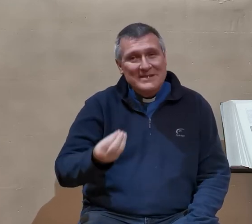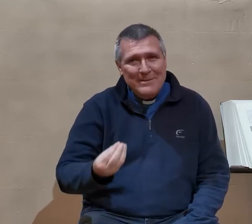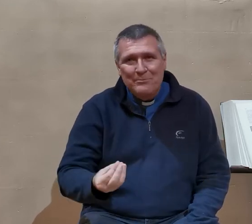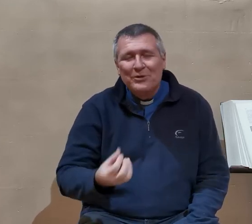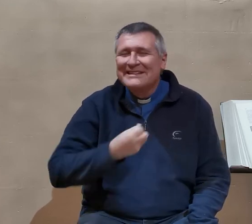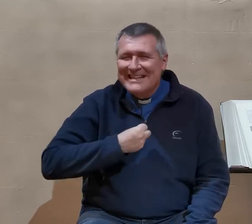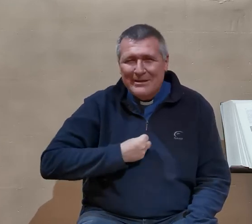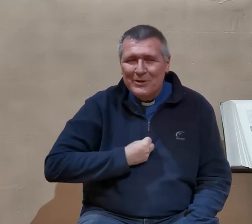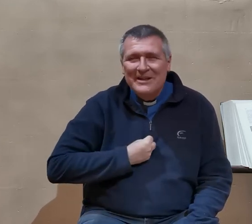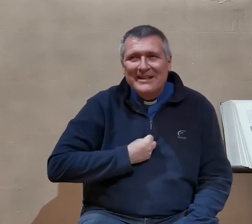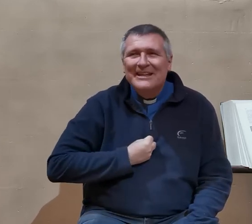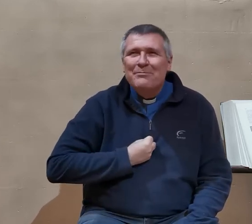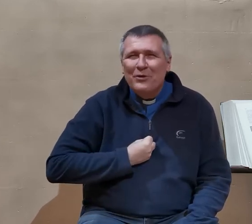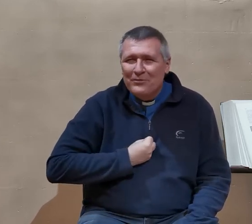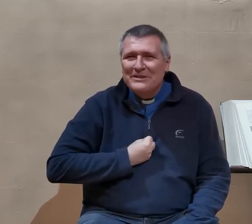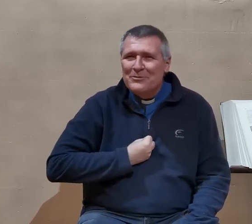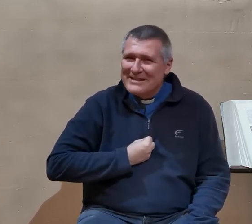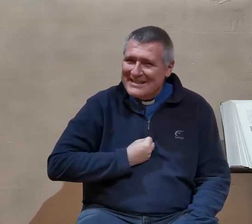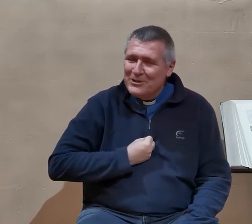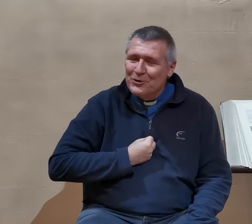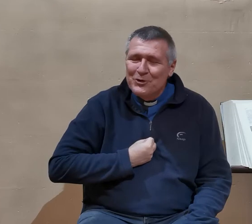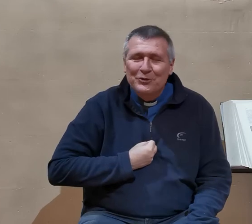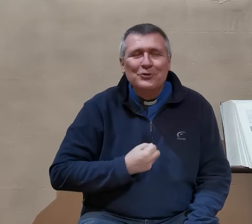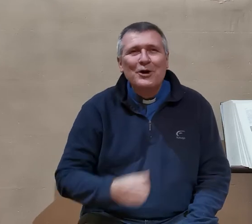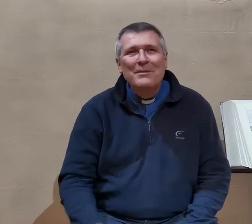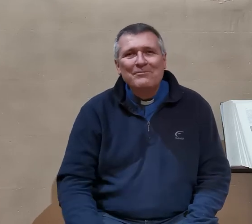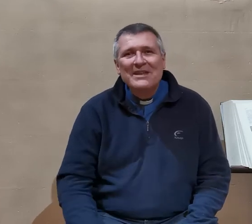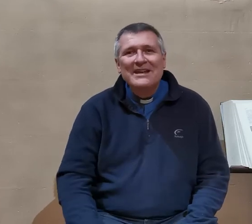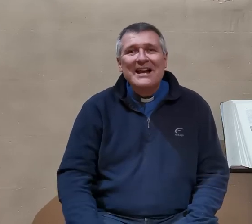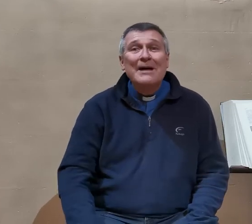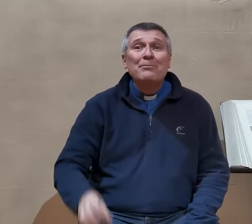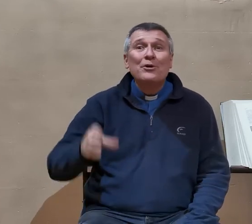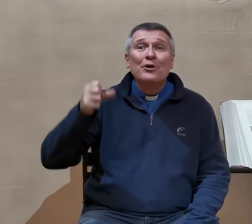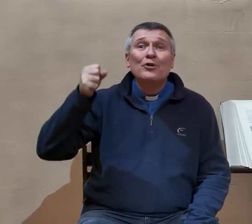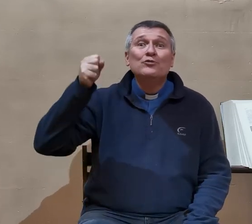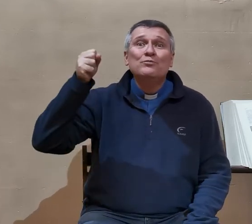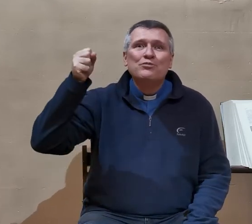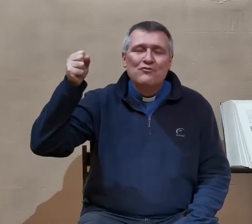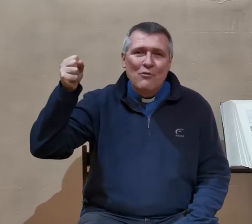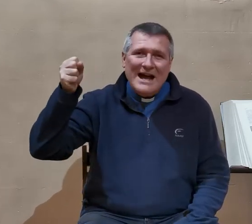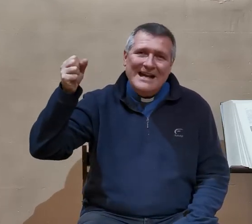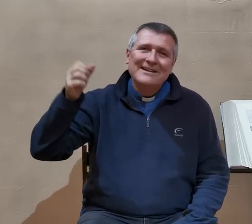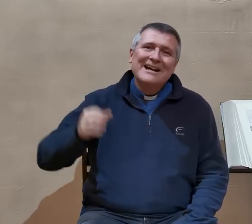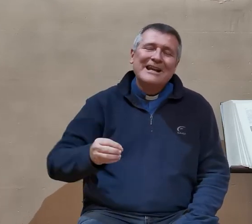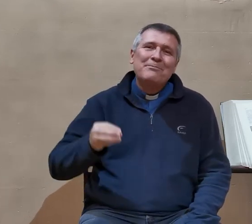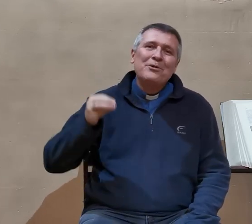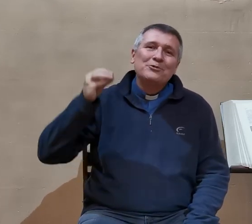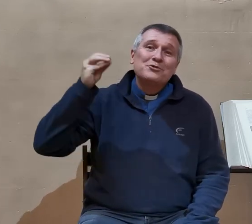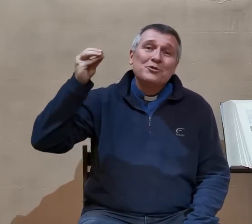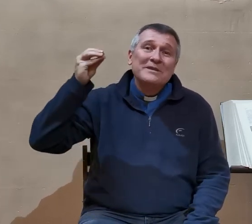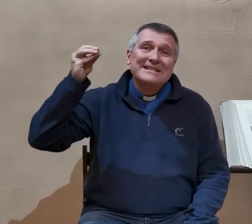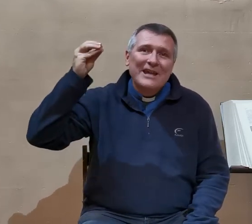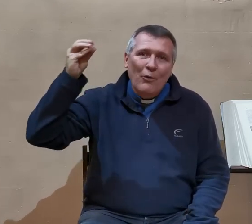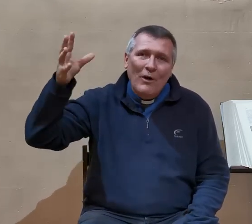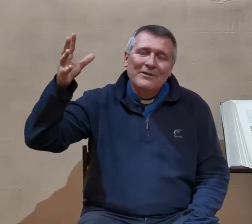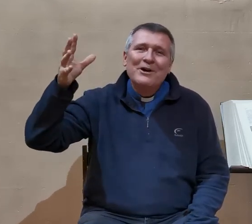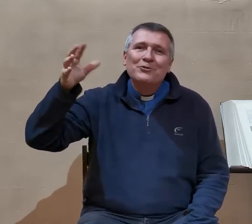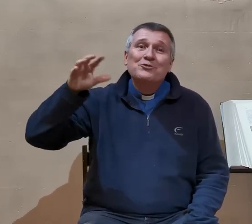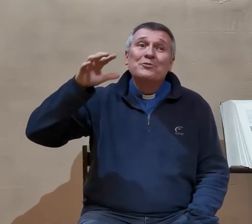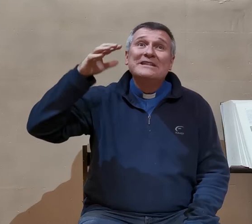deuxième peur, qui est également très profondément inscrite dans le cœur de l'homme. La peur du pouvoir, la peur de celui qui est roi, celui